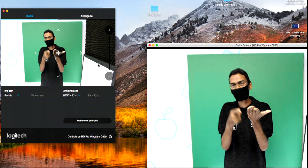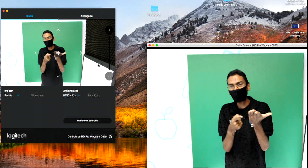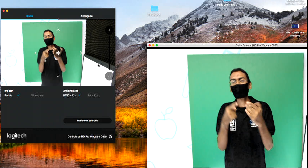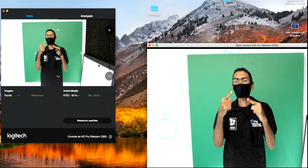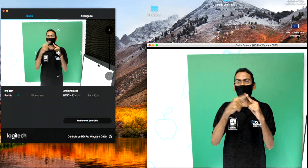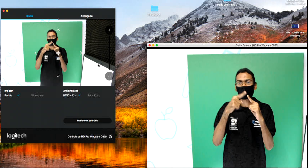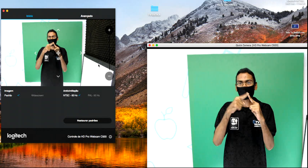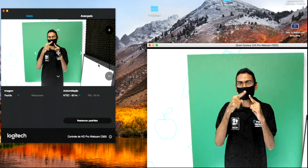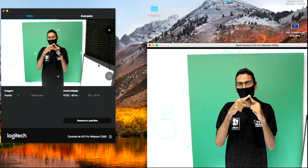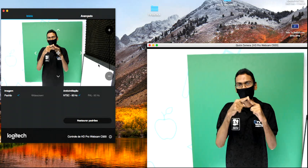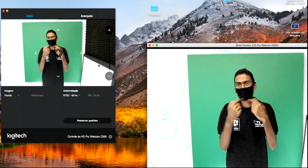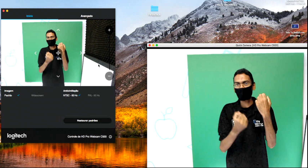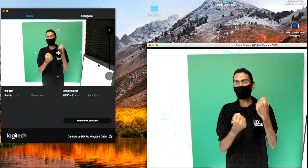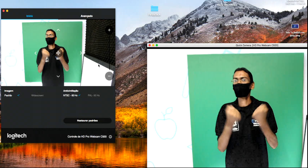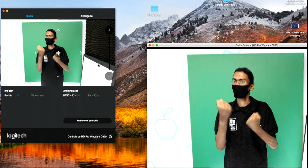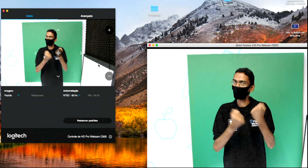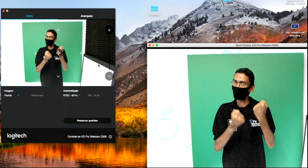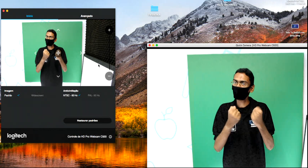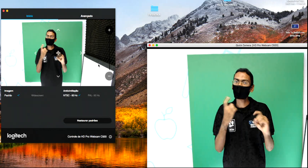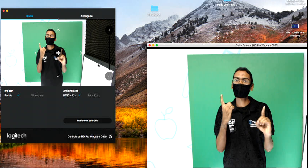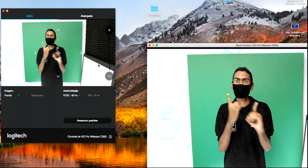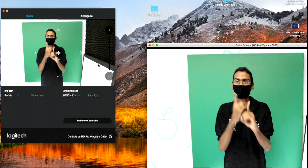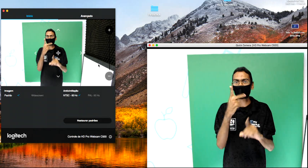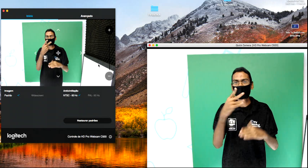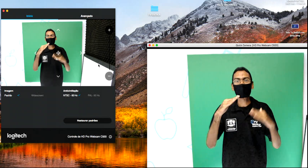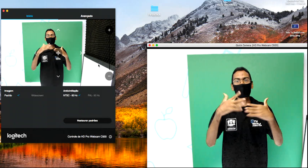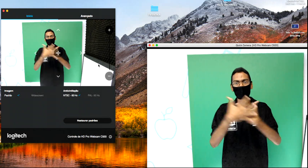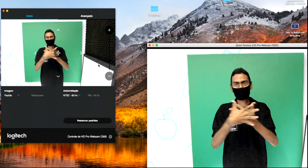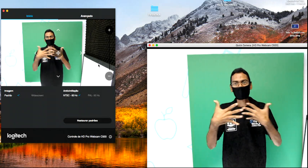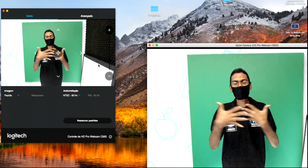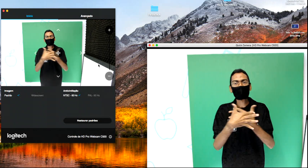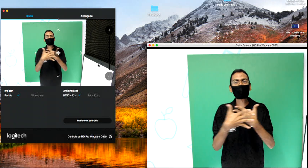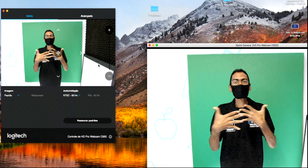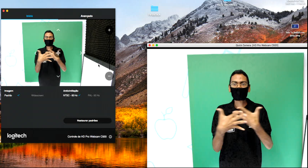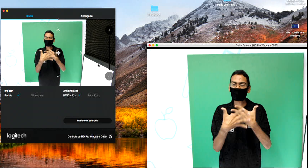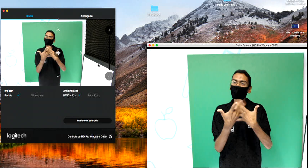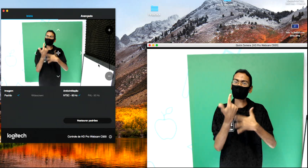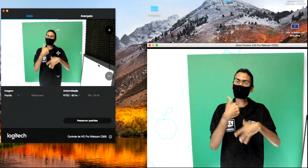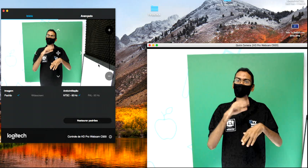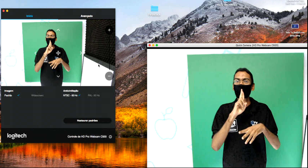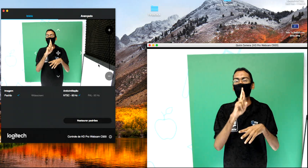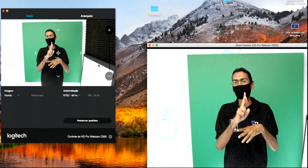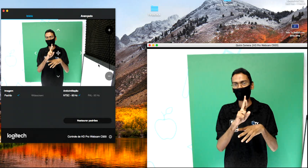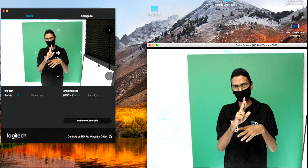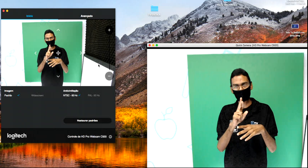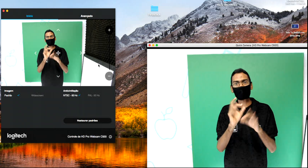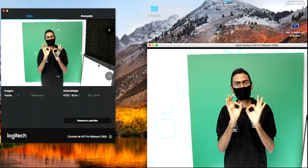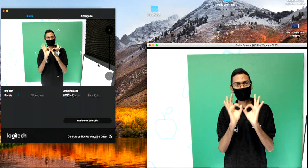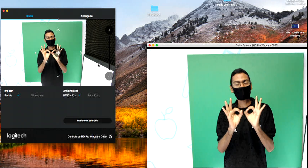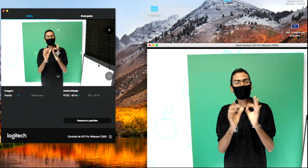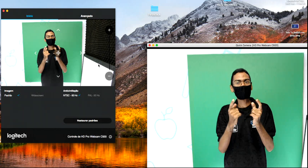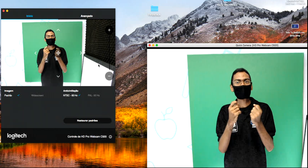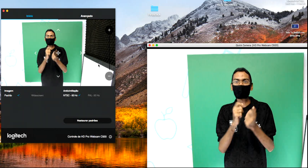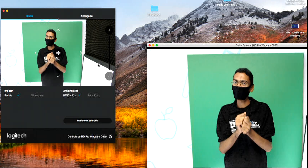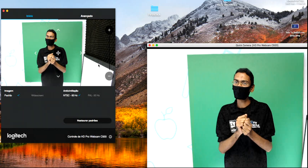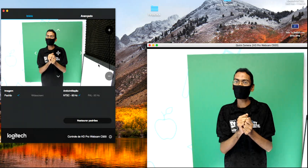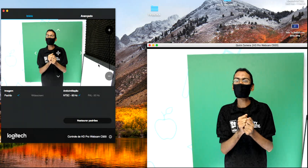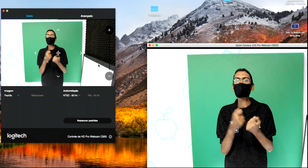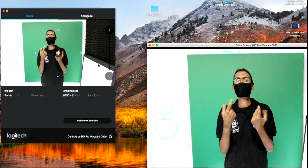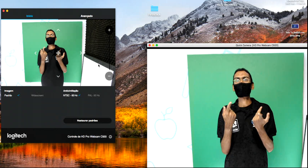transporte vocês encontrariam na sua cidade. Eu respondi o seguinte, eu coloquei